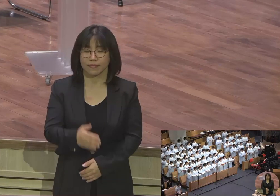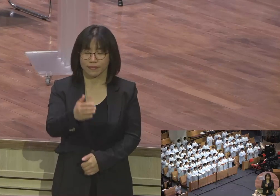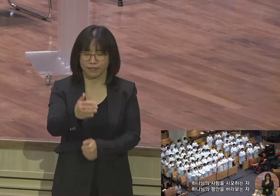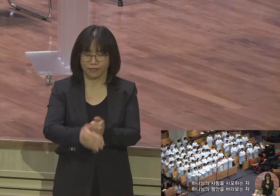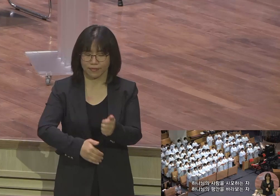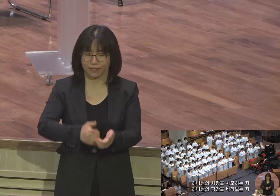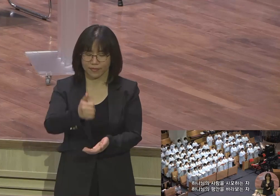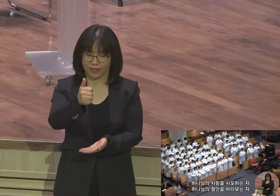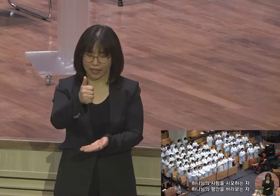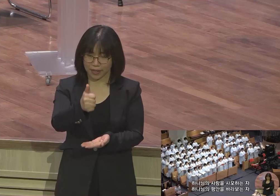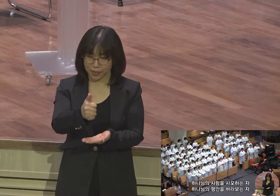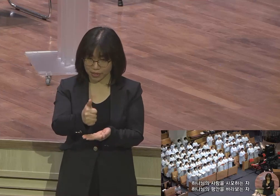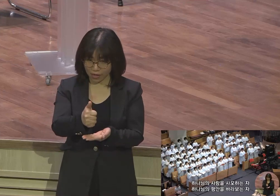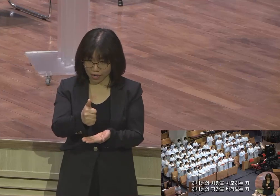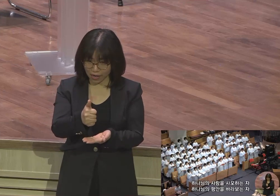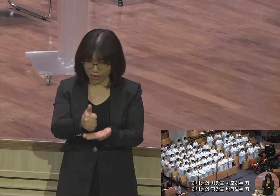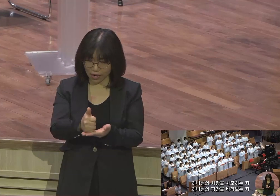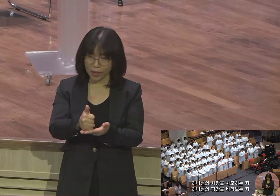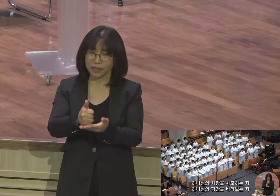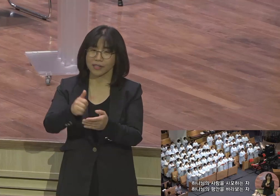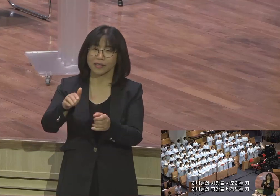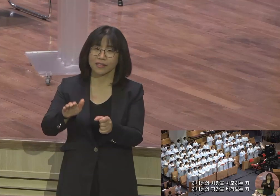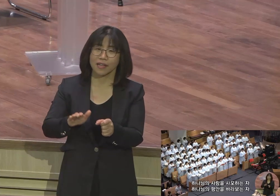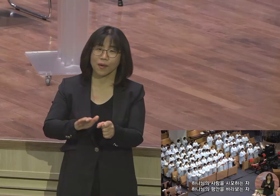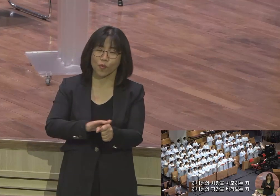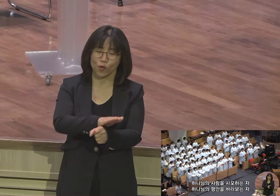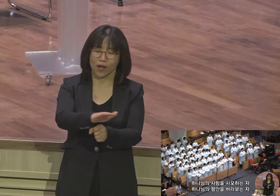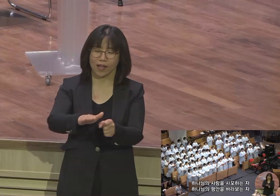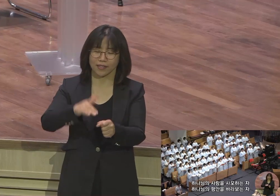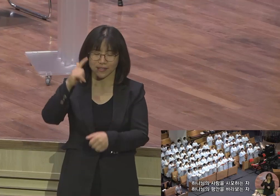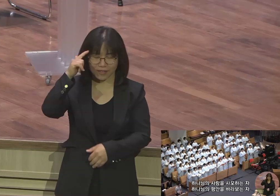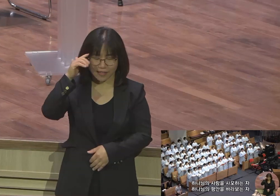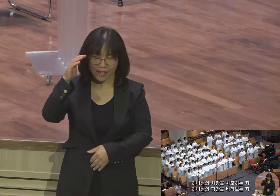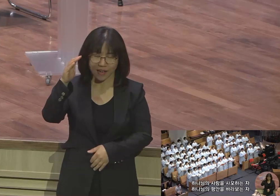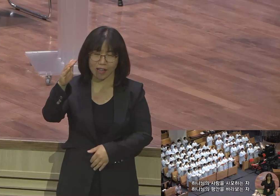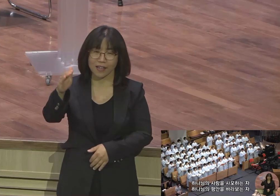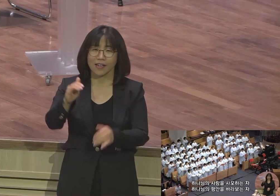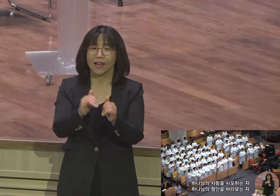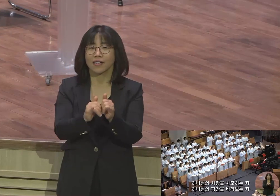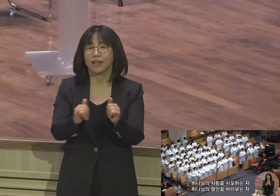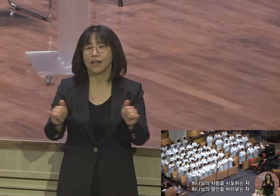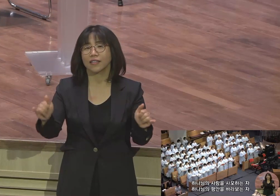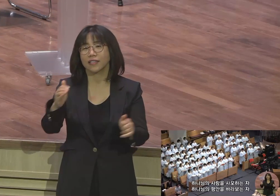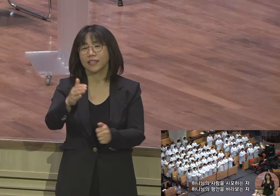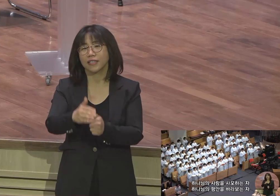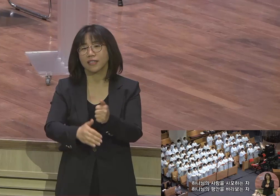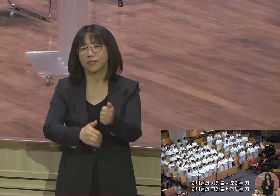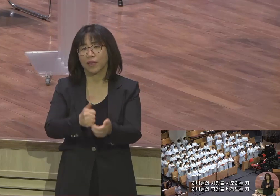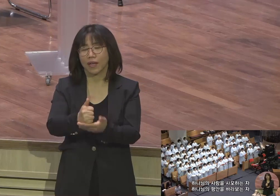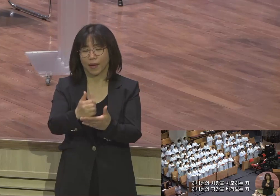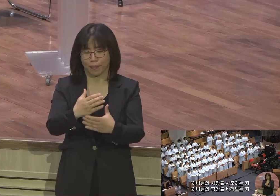하나님의 사랑을 시도하는 자 하나님의